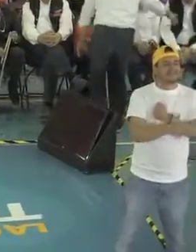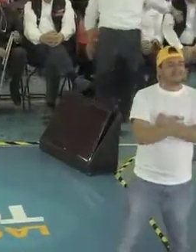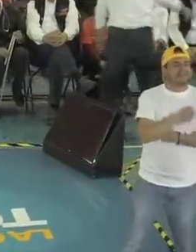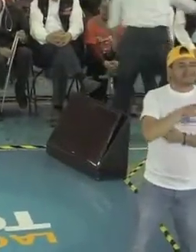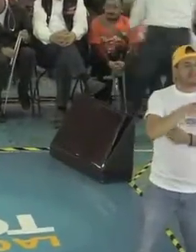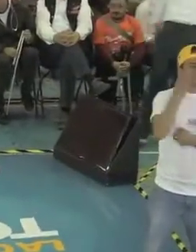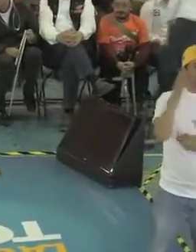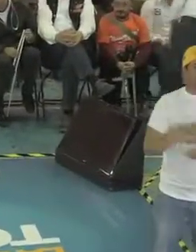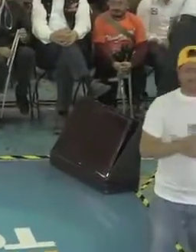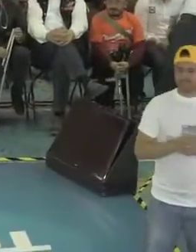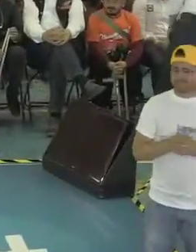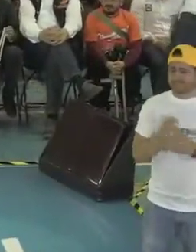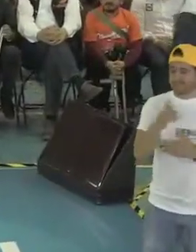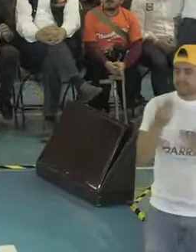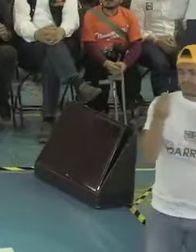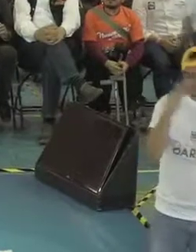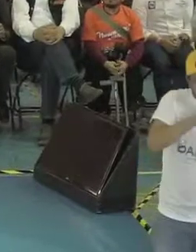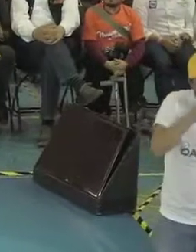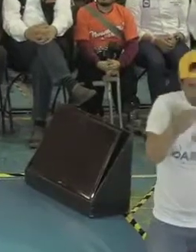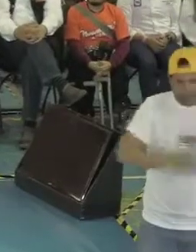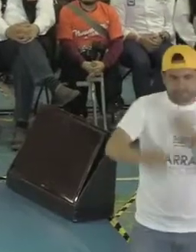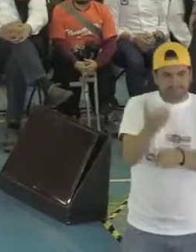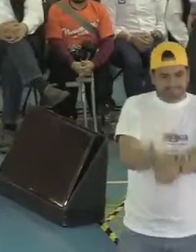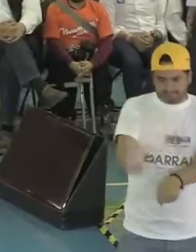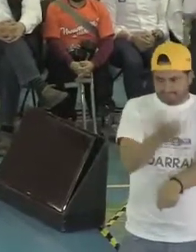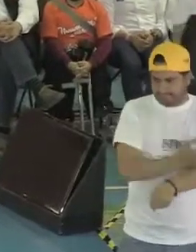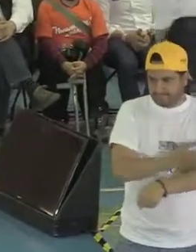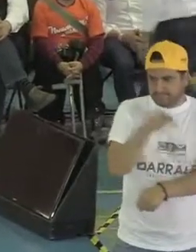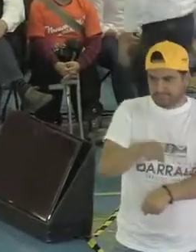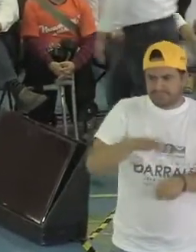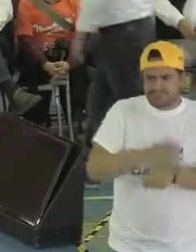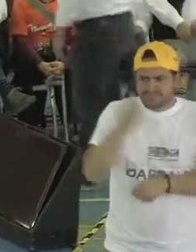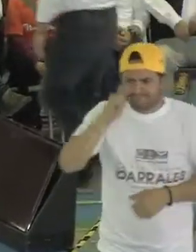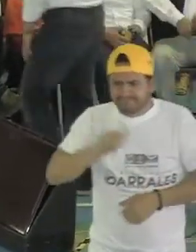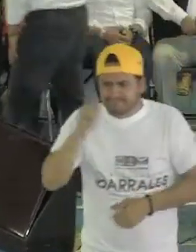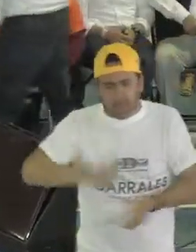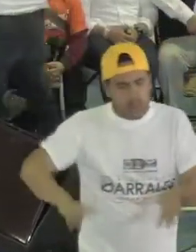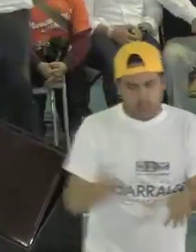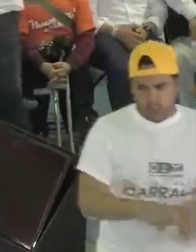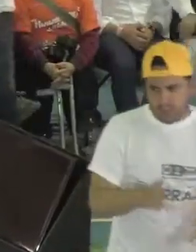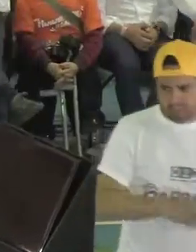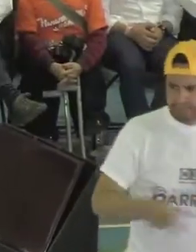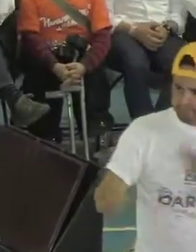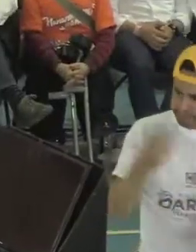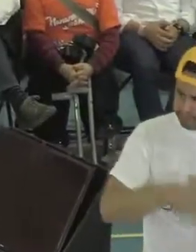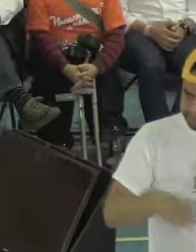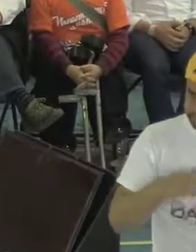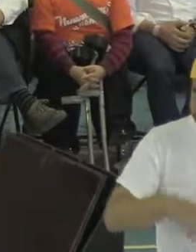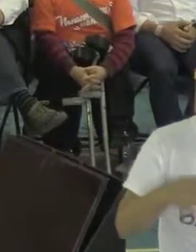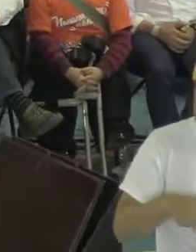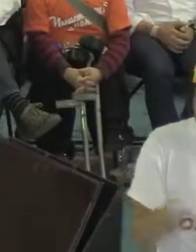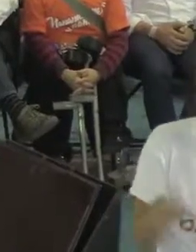gracias por estarme acompañando esta mañana, porque siempre es valioso que vengan a regalarnos un ratito de su